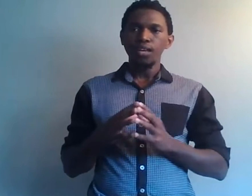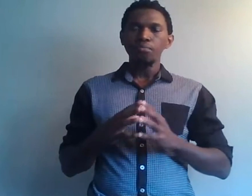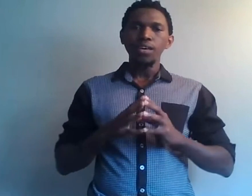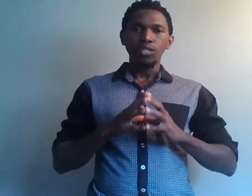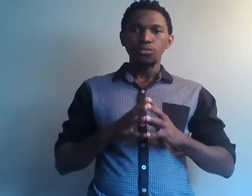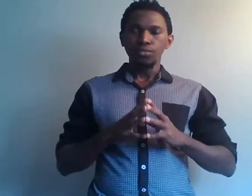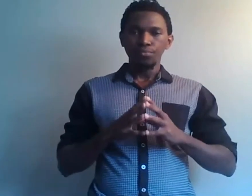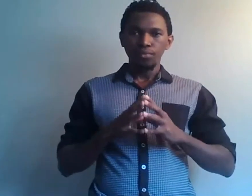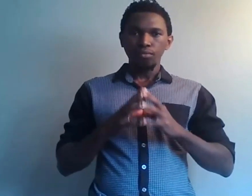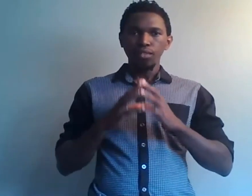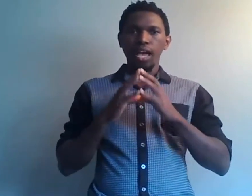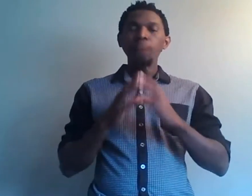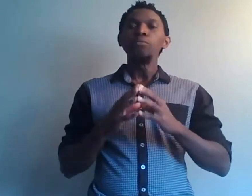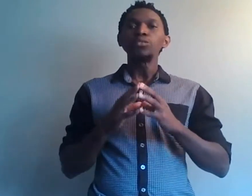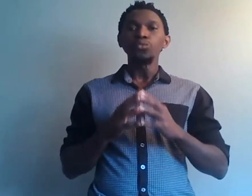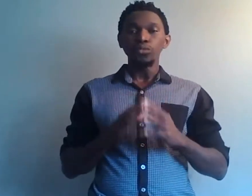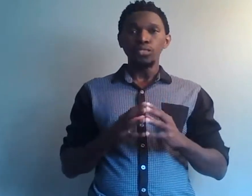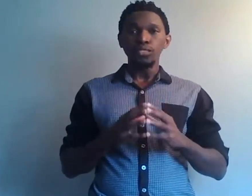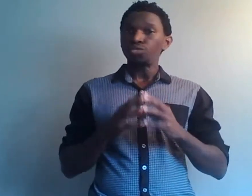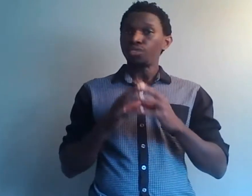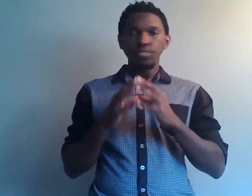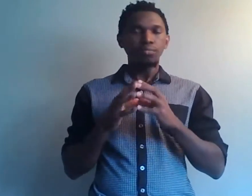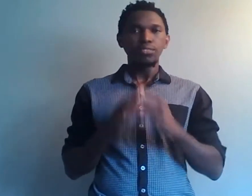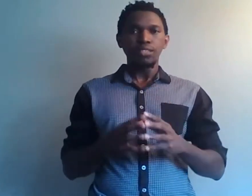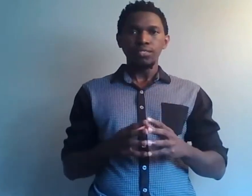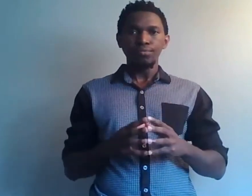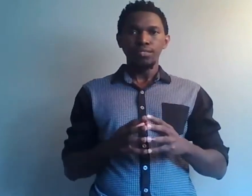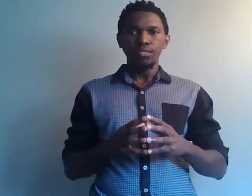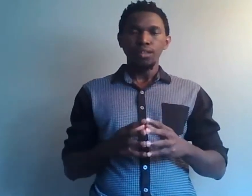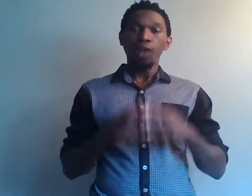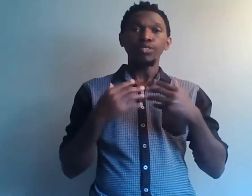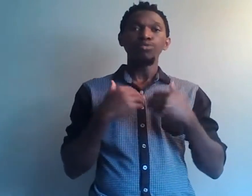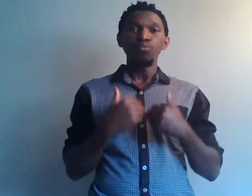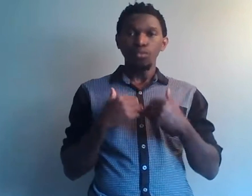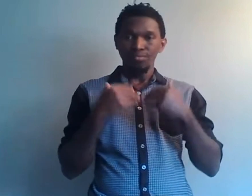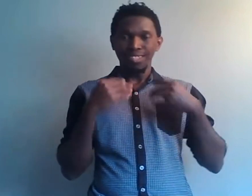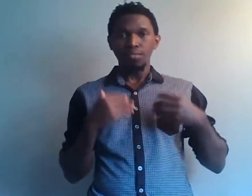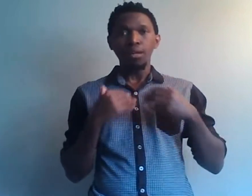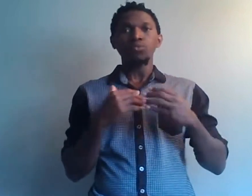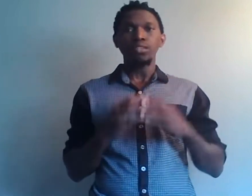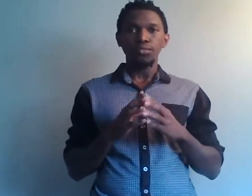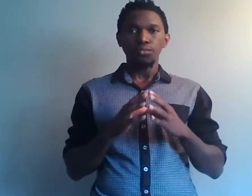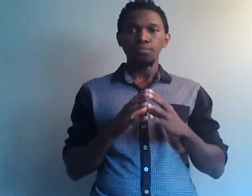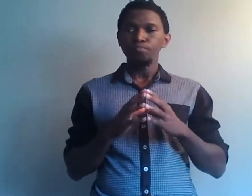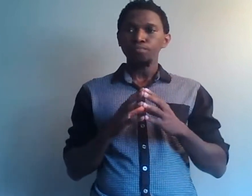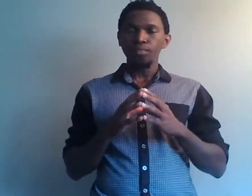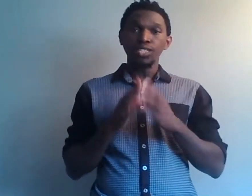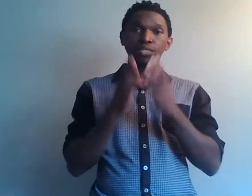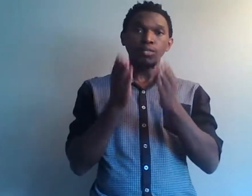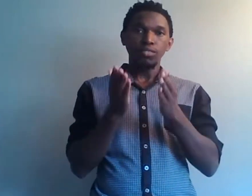Mais écoute, à un moment donné aussi, si tu lances un business, enfin du moins, ça c'est ma conception. Et j'espère aussi